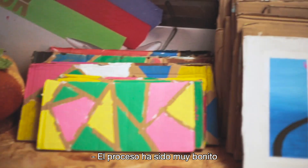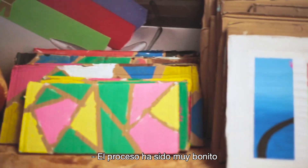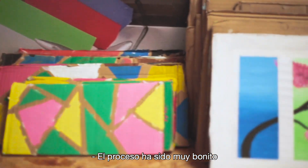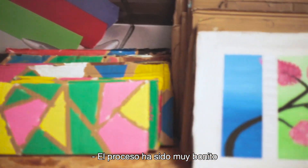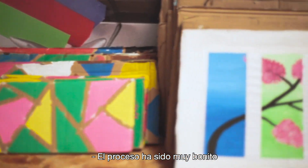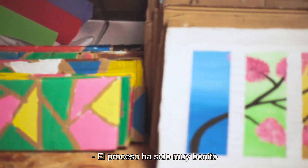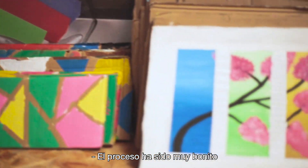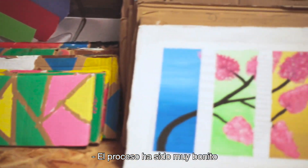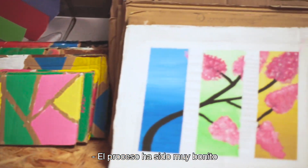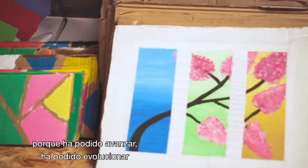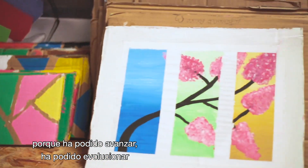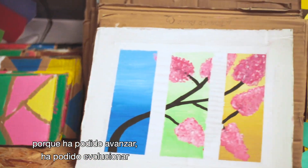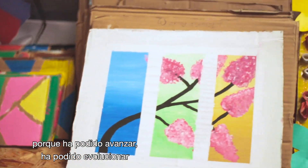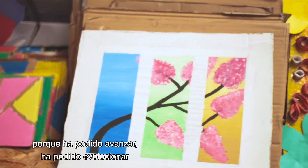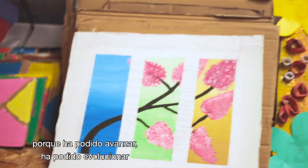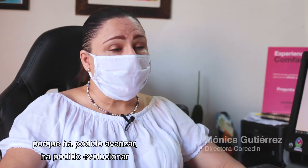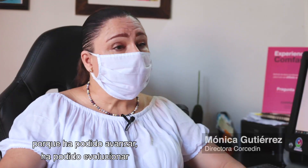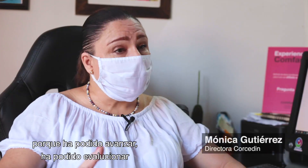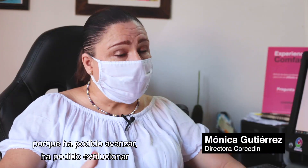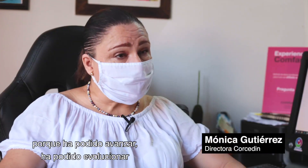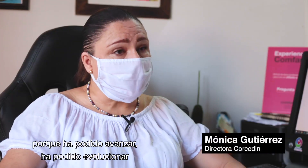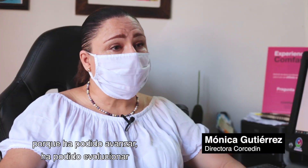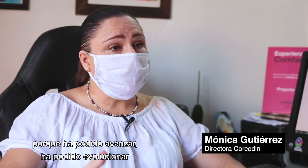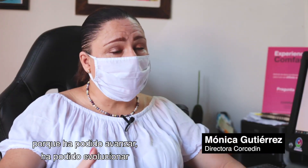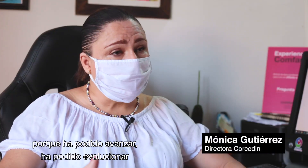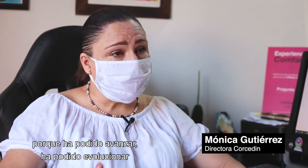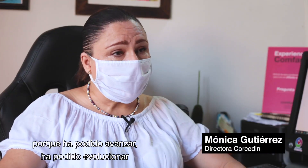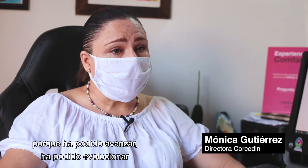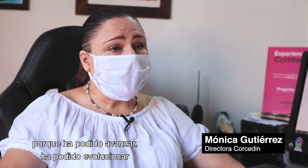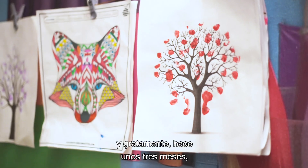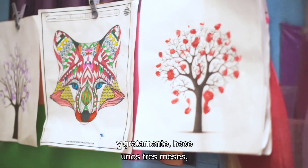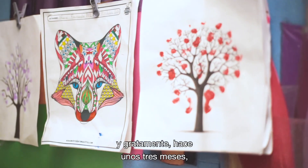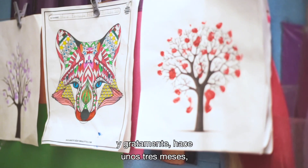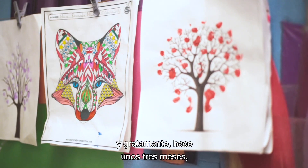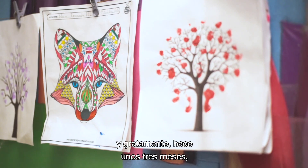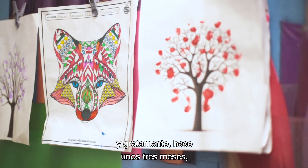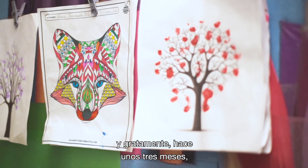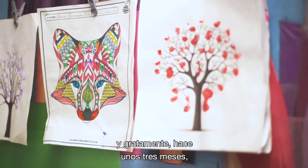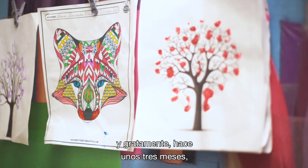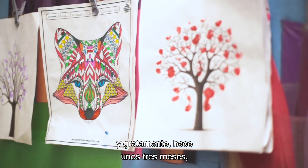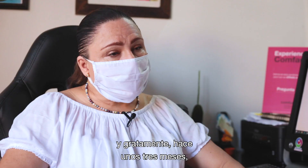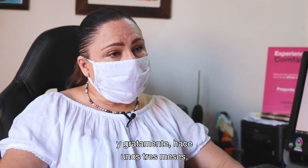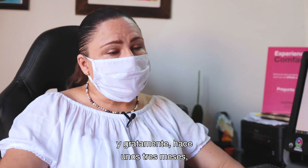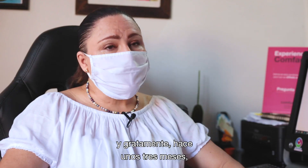ha sido muy bonito porque ha podido avanzar, podido evolucionar. Y gratamente, hace unos tres meses,